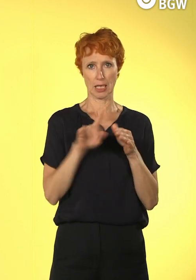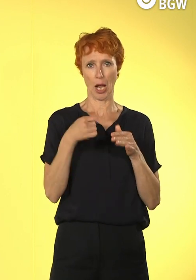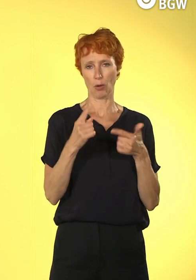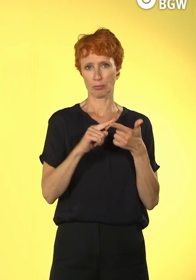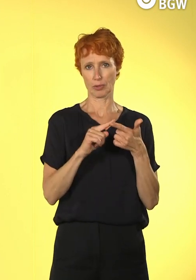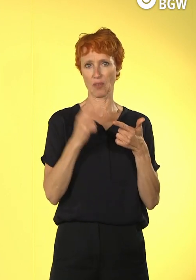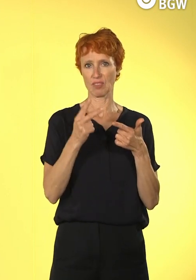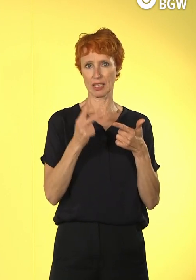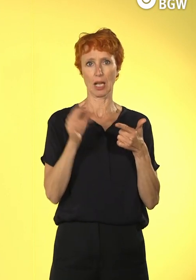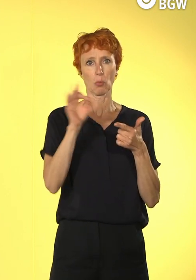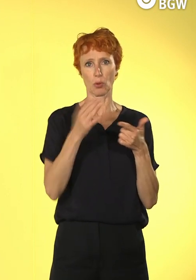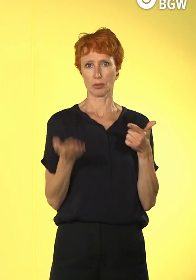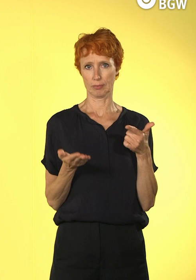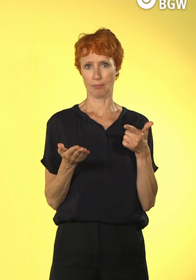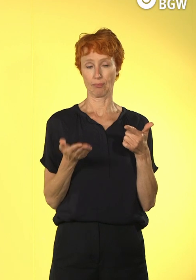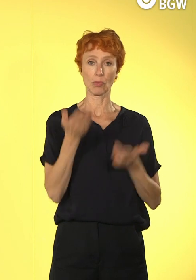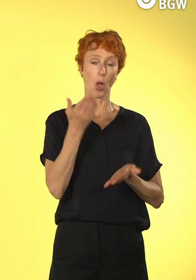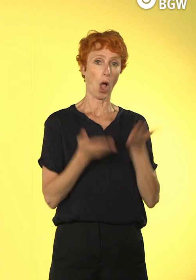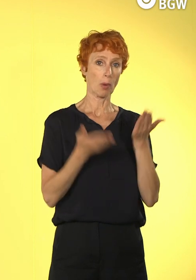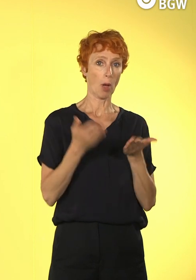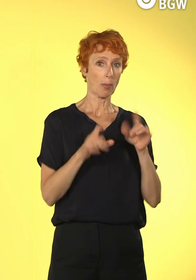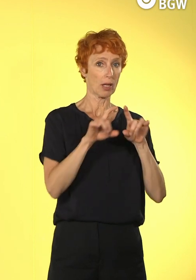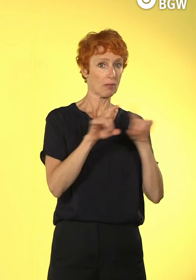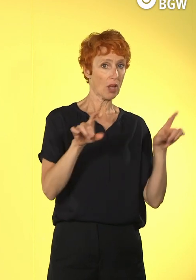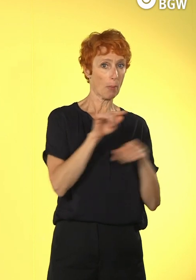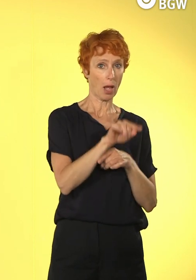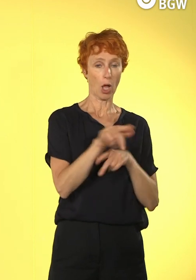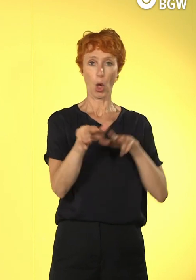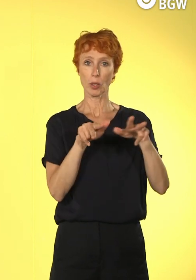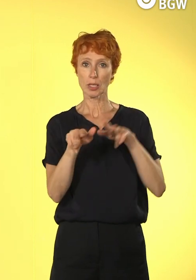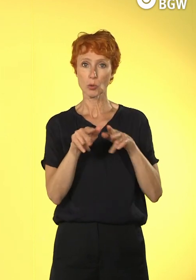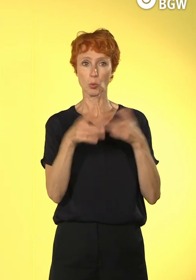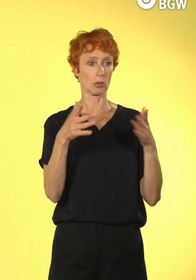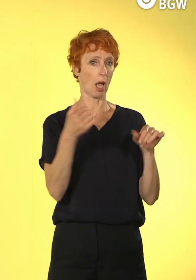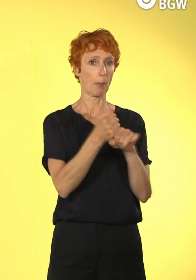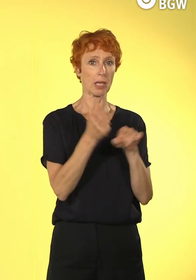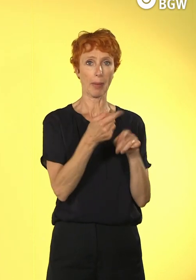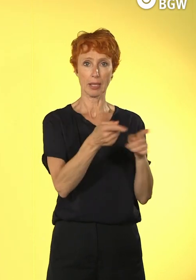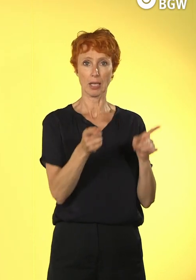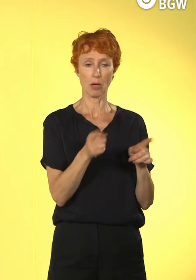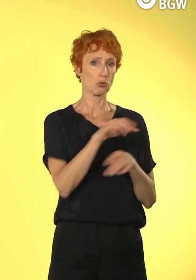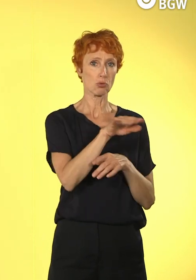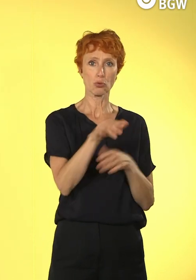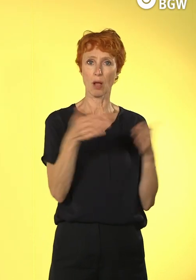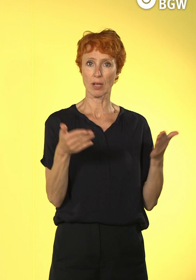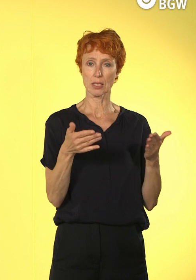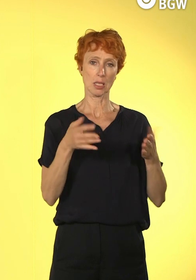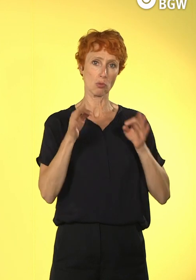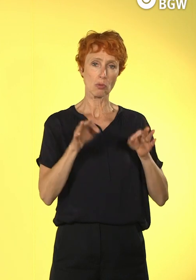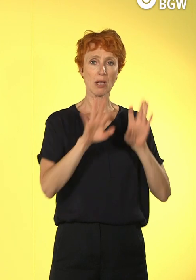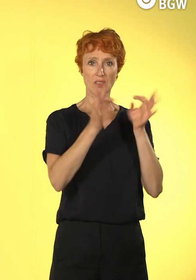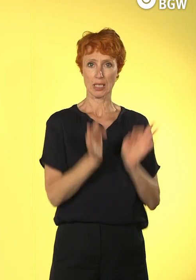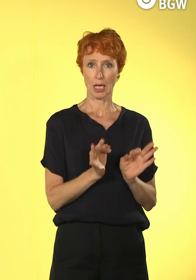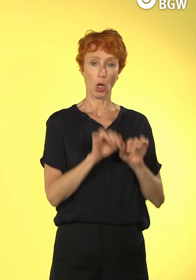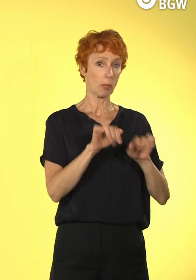Gibt es überhaupt in einem Unternehmen, einer Organisation oder bei den Personen, die dort arbeiten, die entsprechenden Fähigkeiten und Kompetenzen,